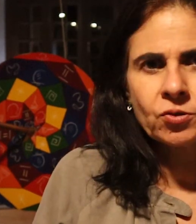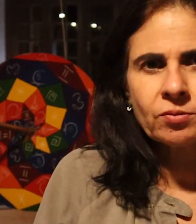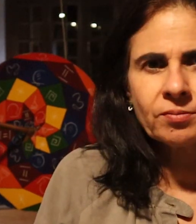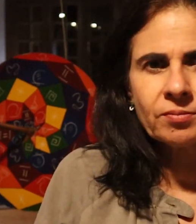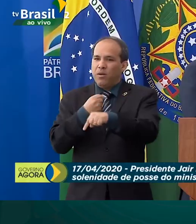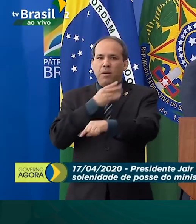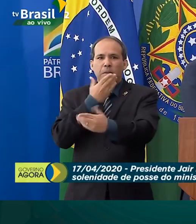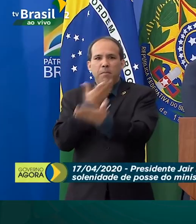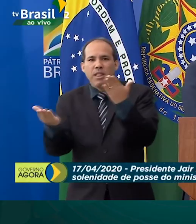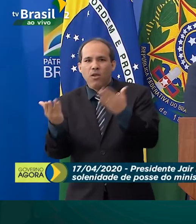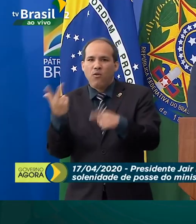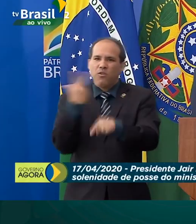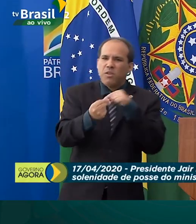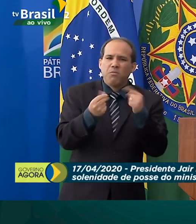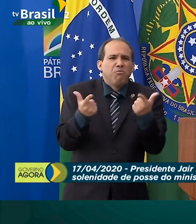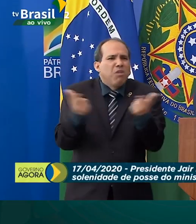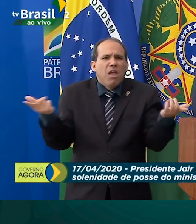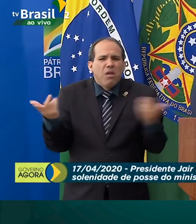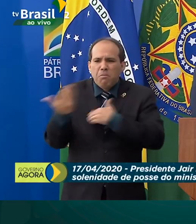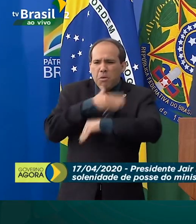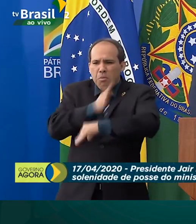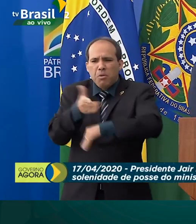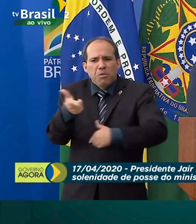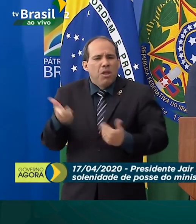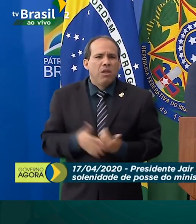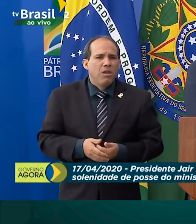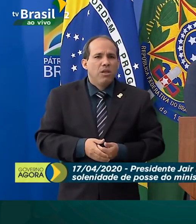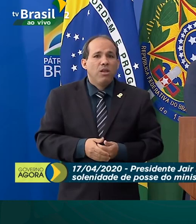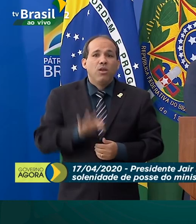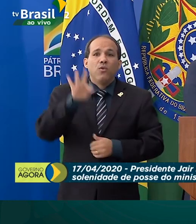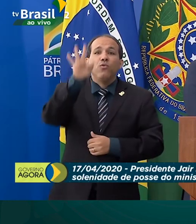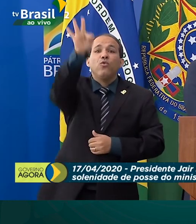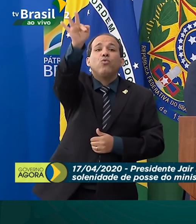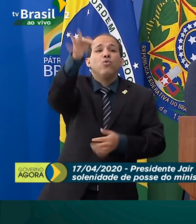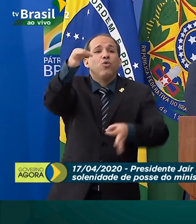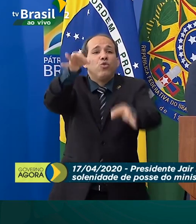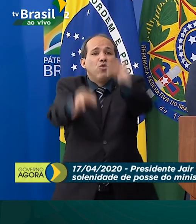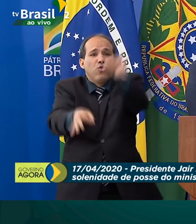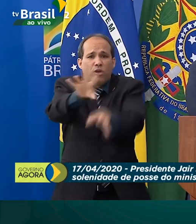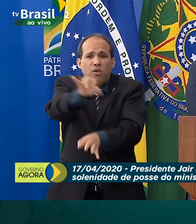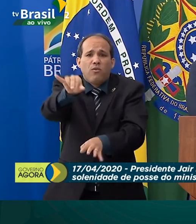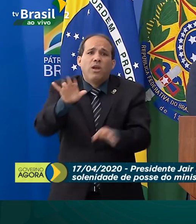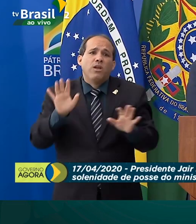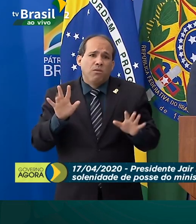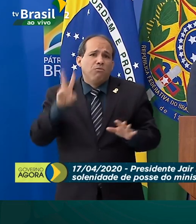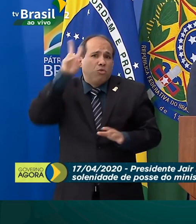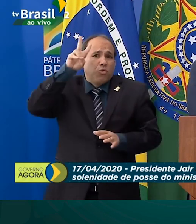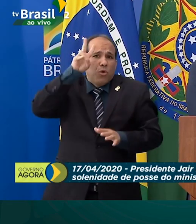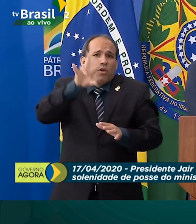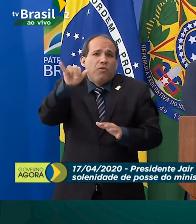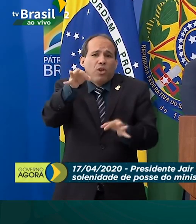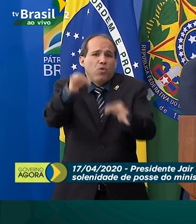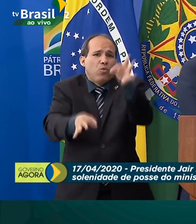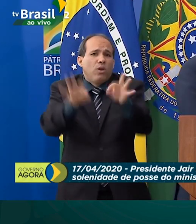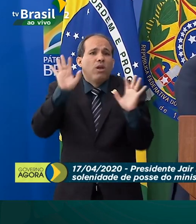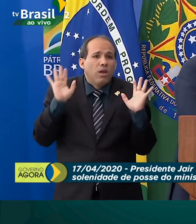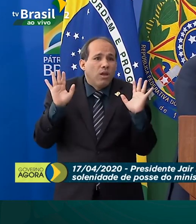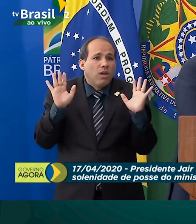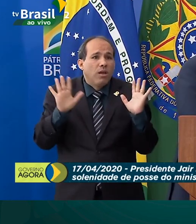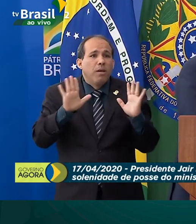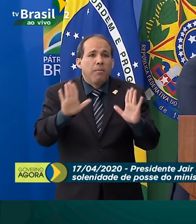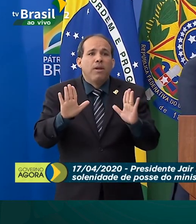próprio Congresso. Ao demitir o ministro mais popular de seu governo, em meio ao momento em que sobe a curva de óbitos,